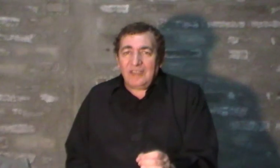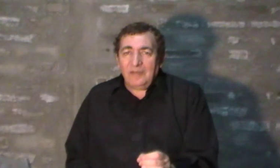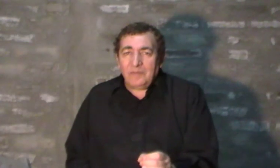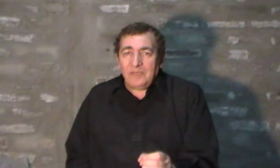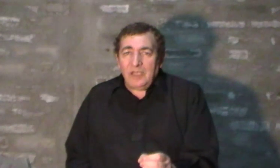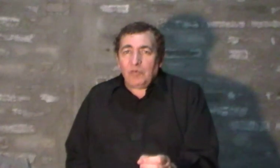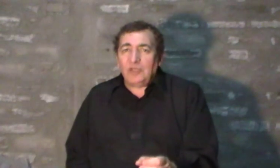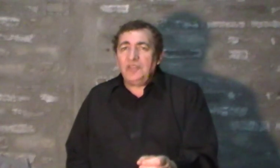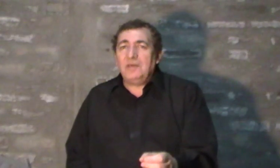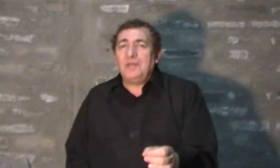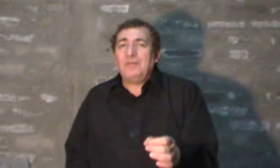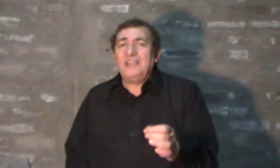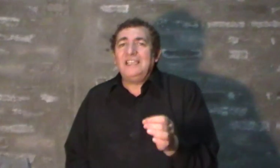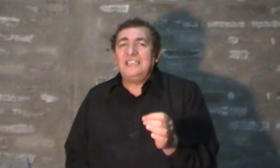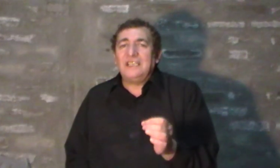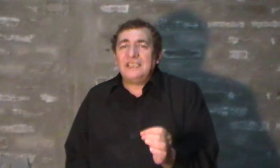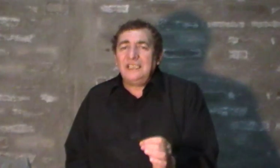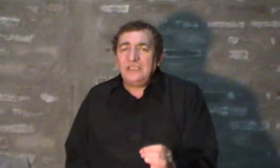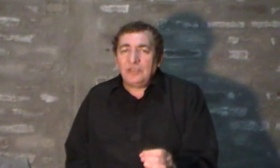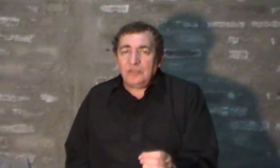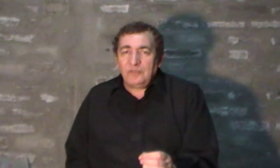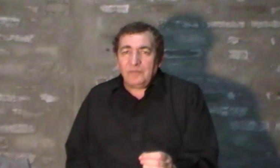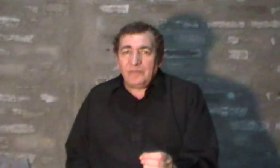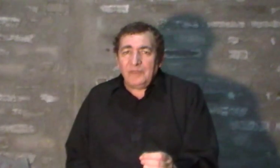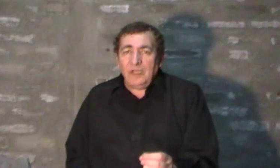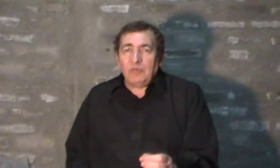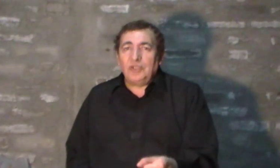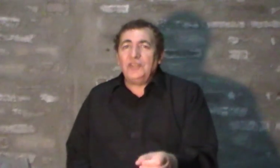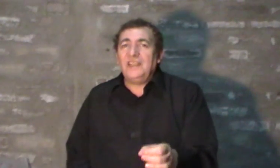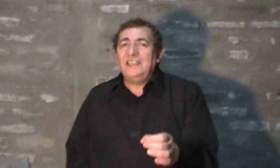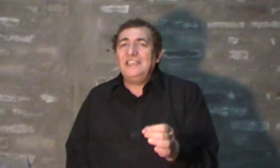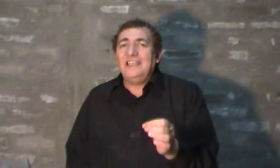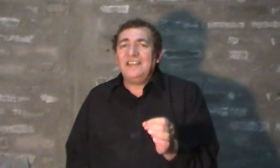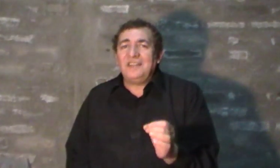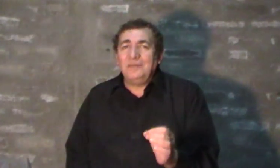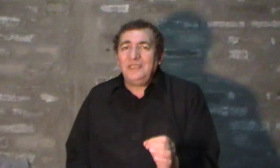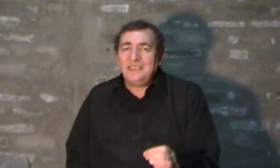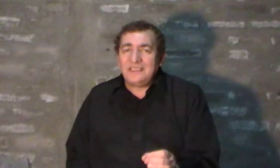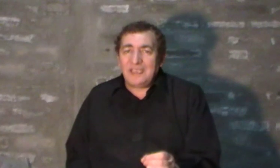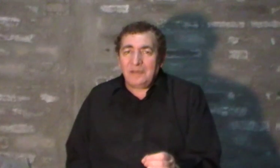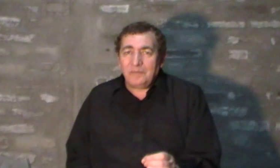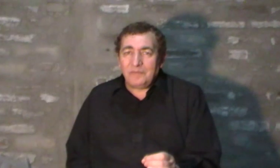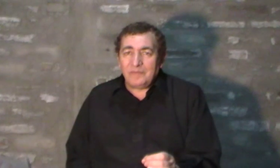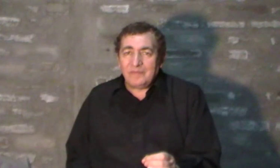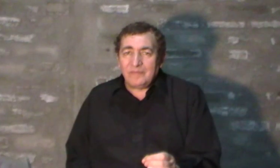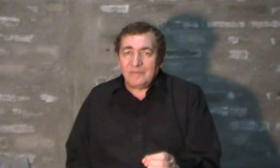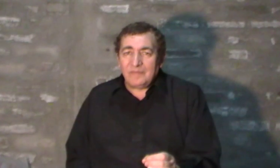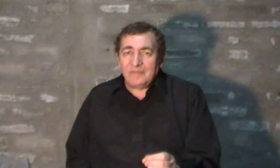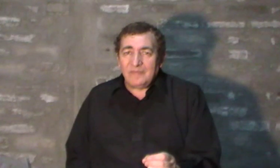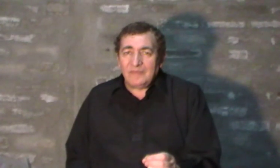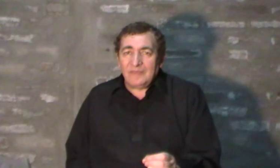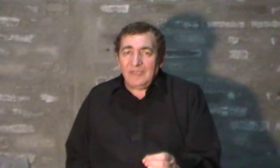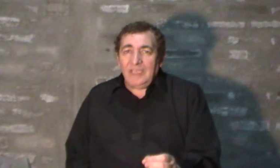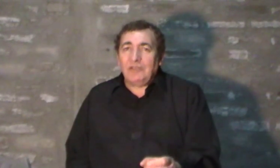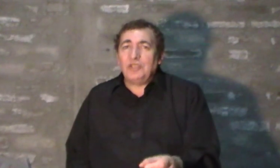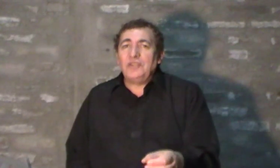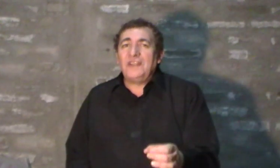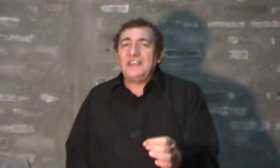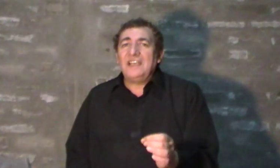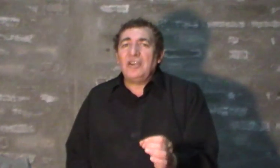cuando se prepara el terreno, cuando se elige la semilla, y cuando se riega